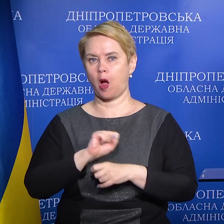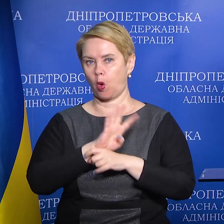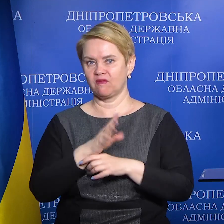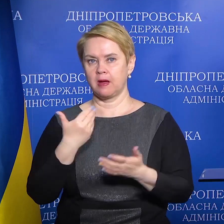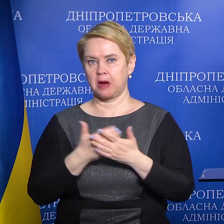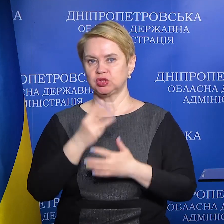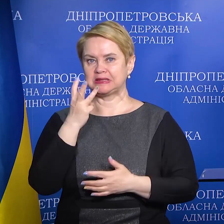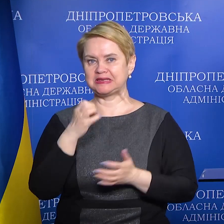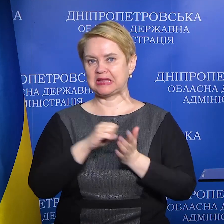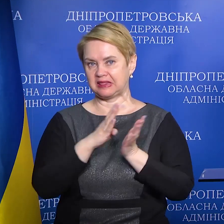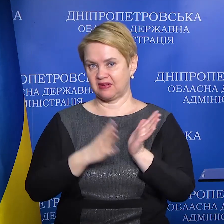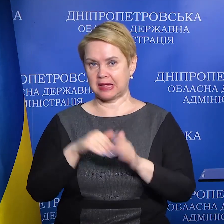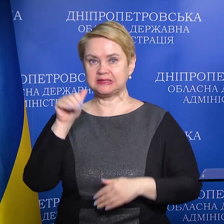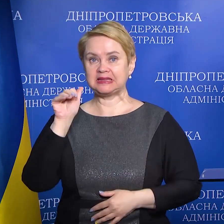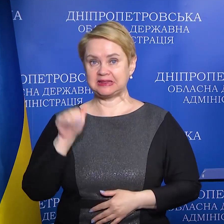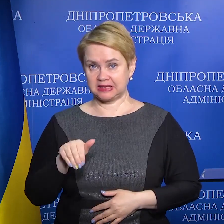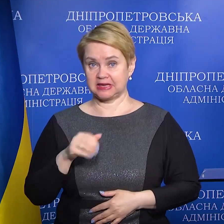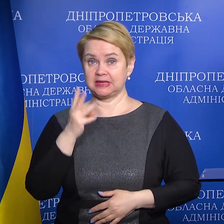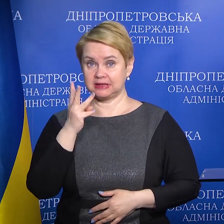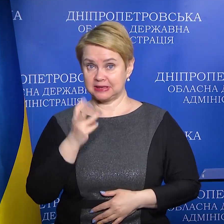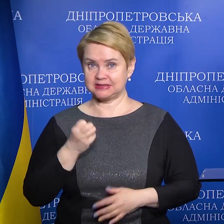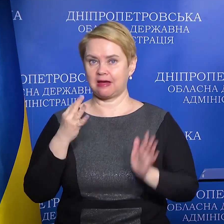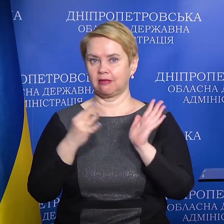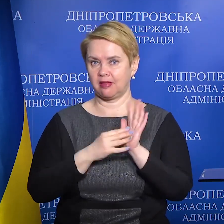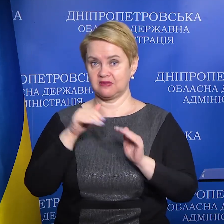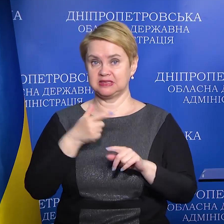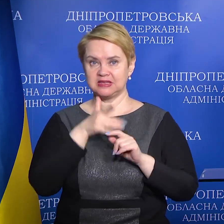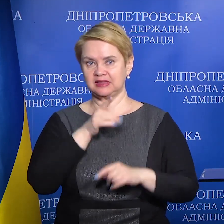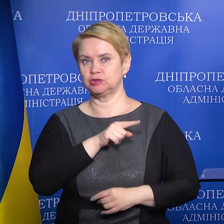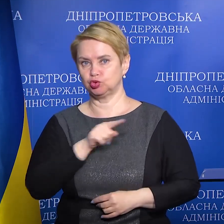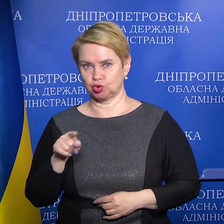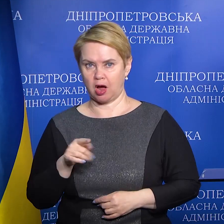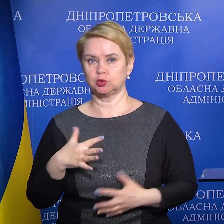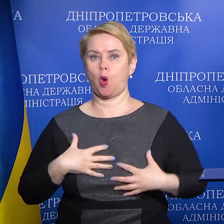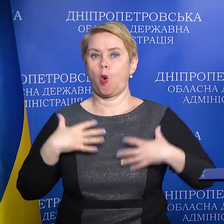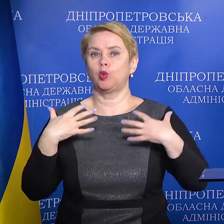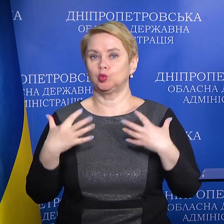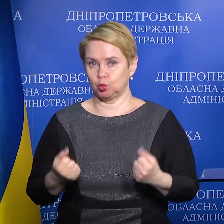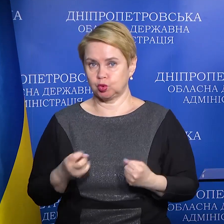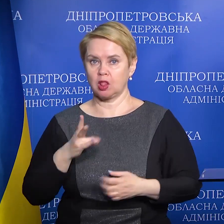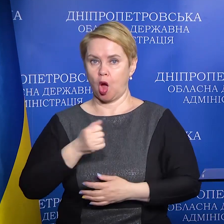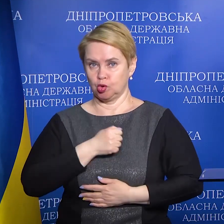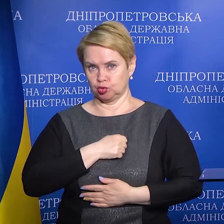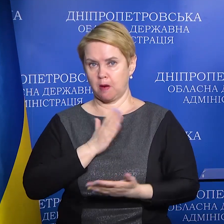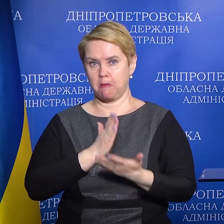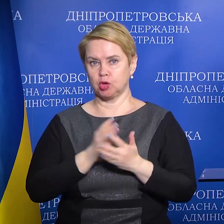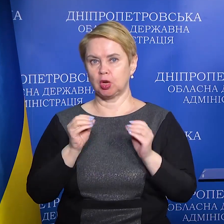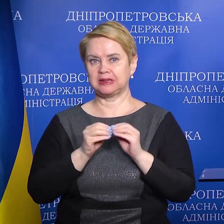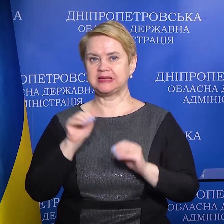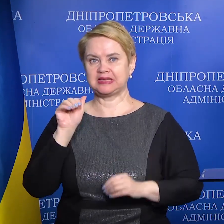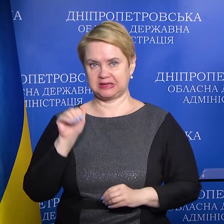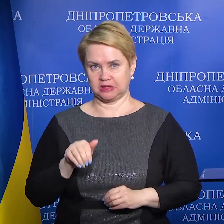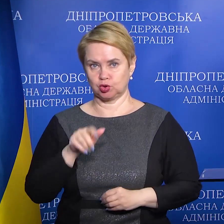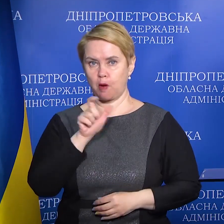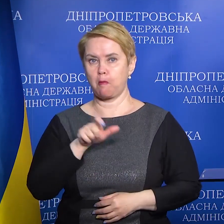майже 319 тисяч. 309 тисяч за цей час одужало, на жаль, майже 10 тисяч